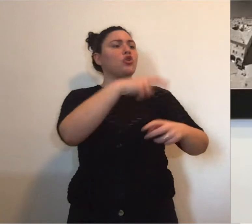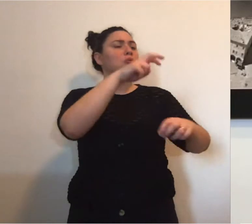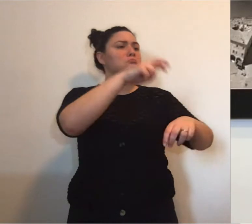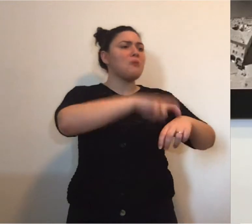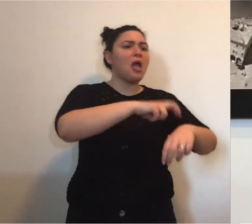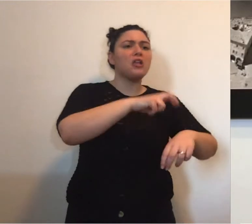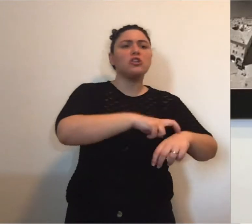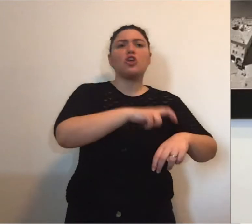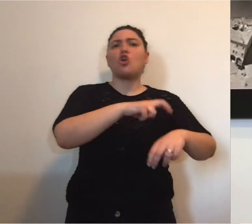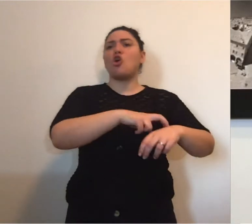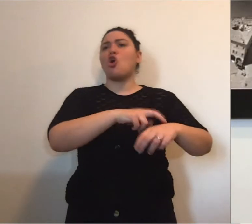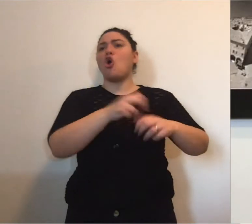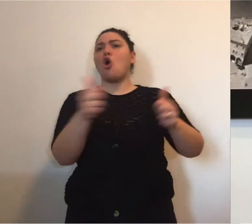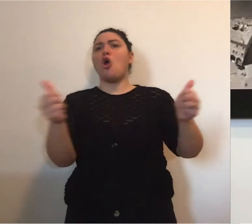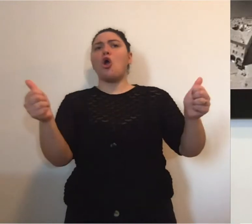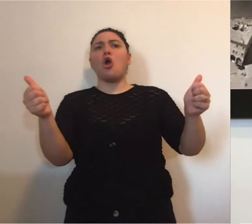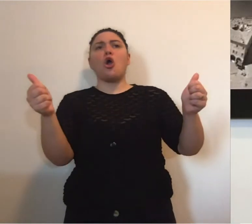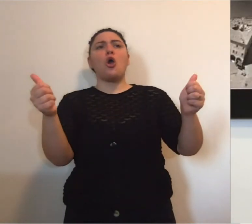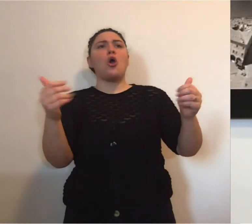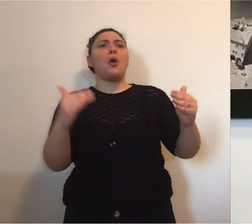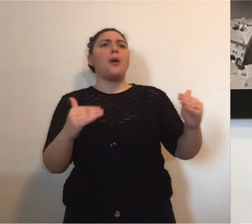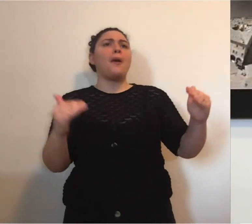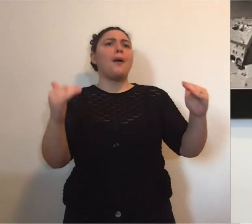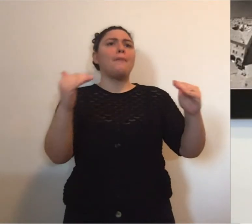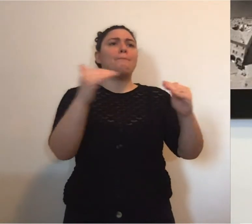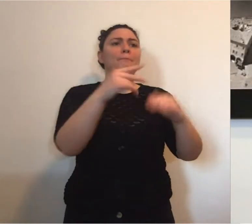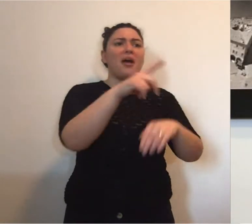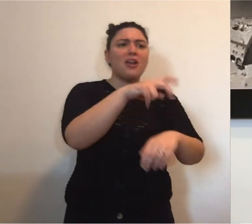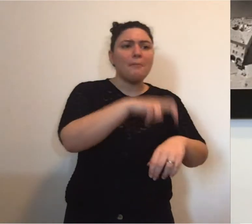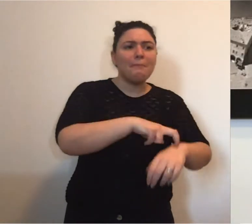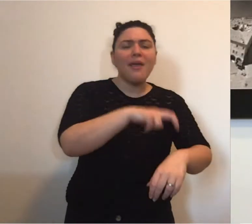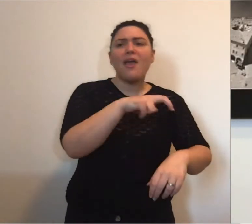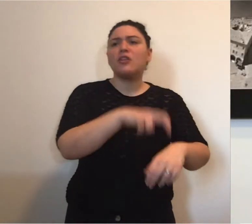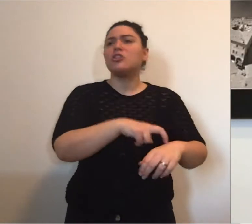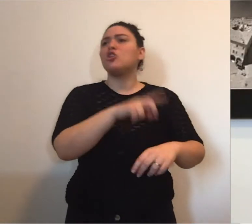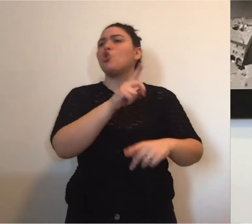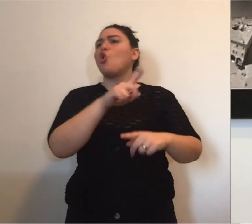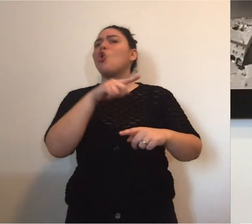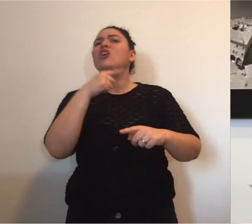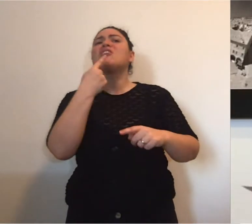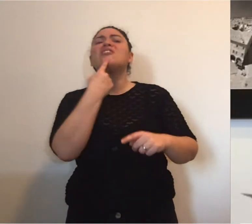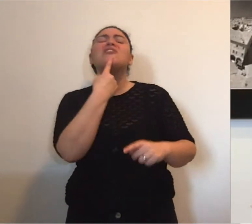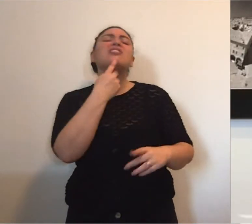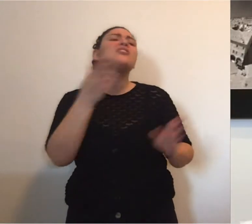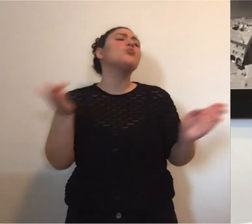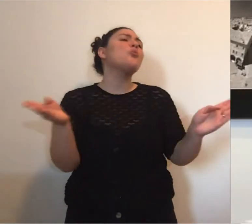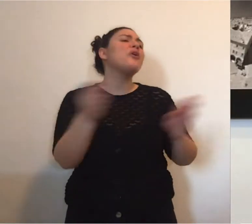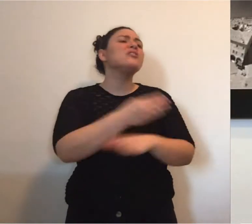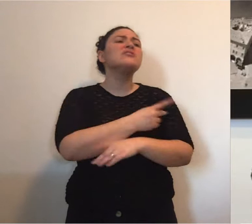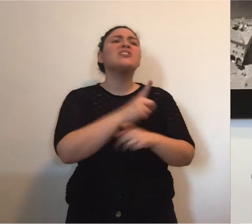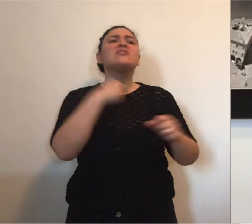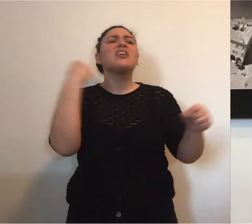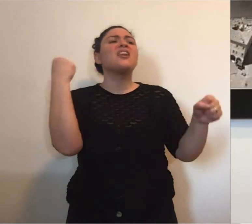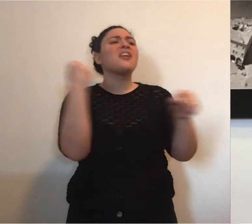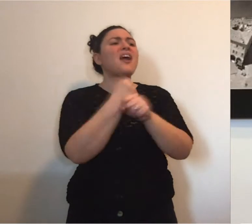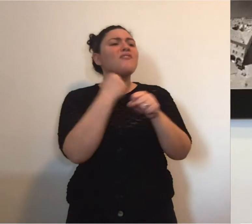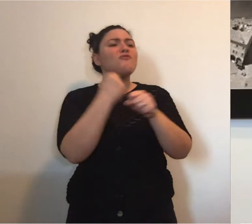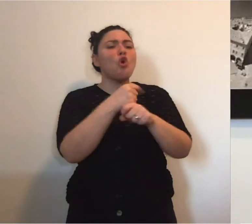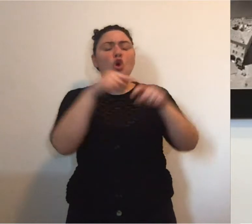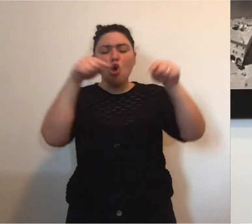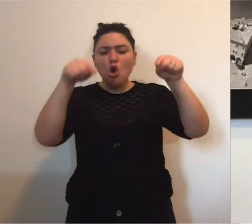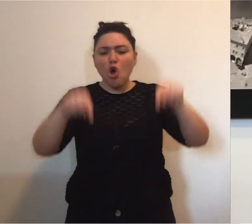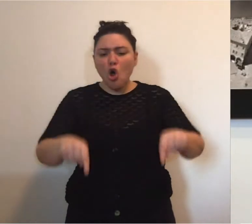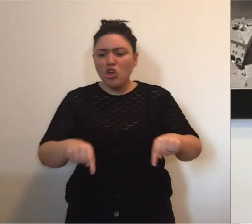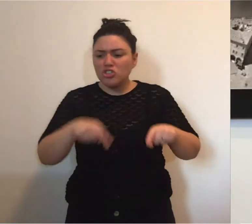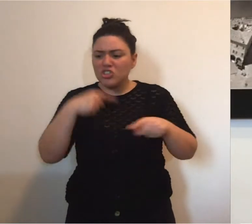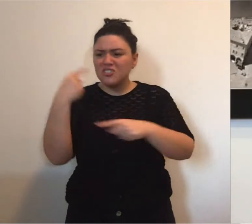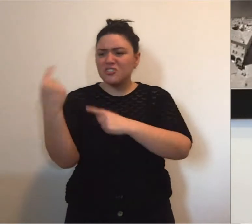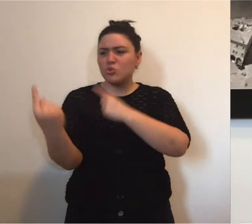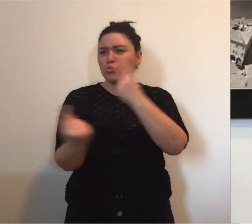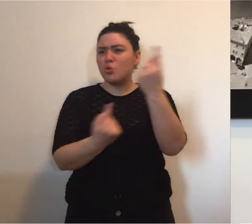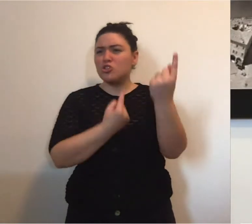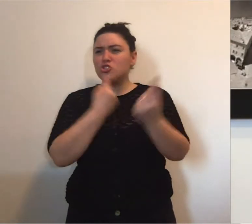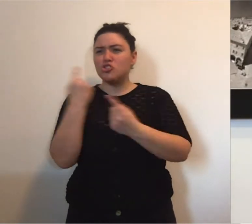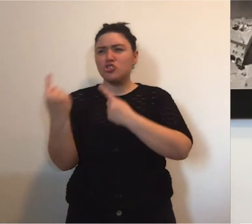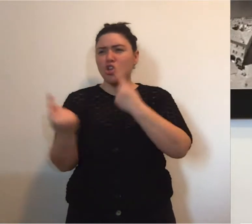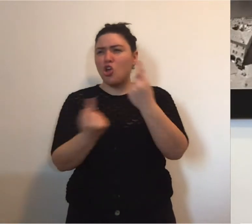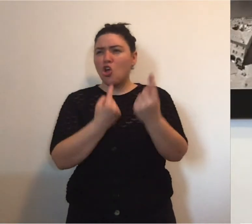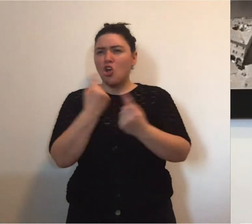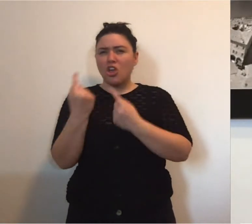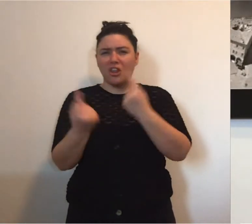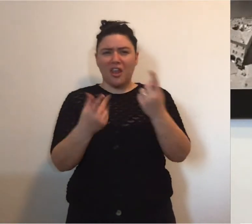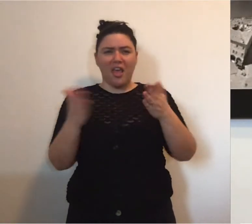sanitario, medico, paramedico, con le varie funzioni che sono oggi a